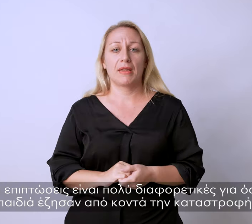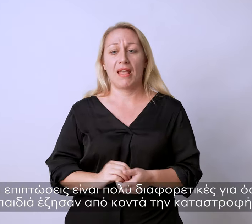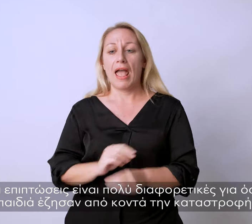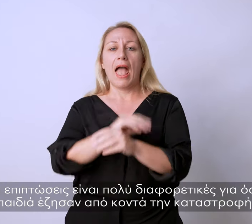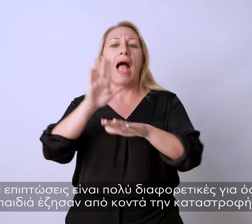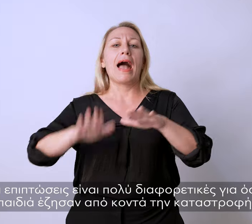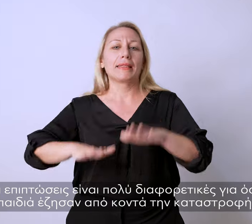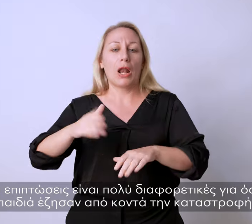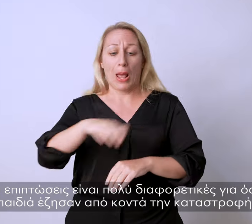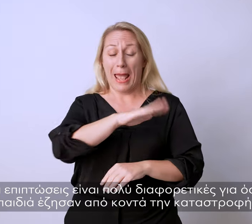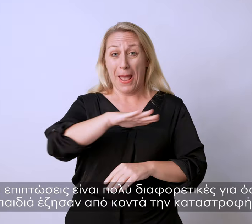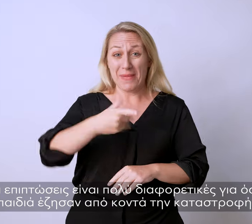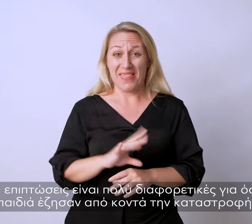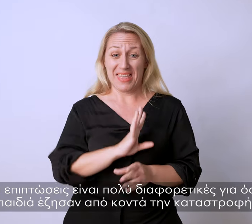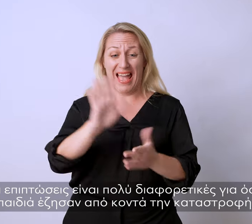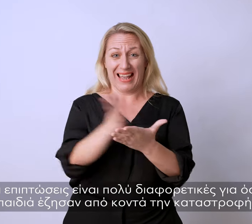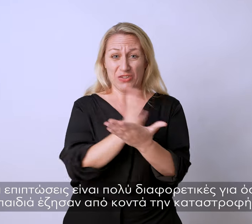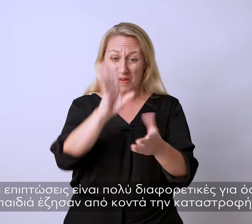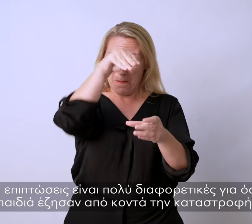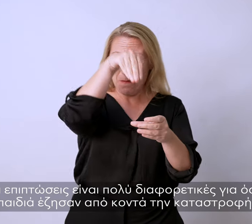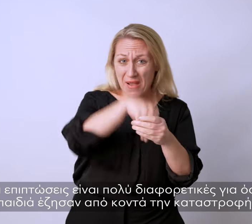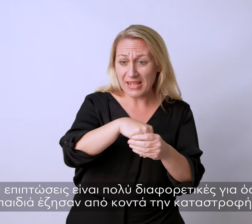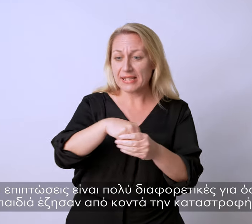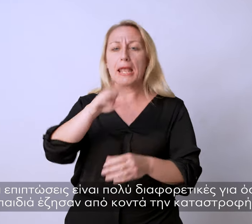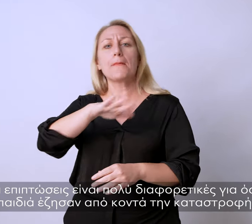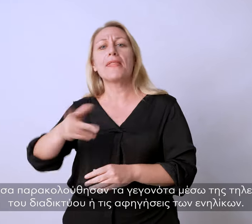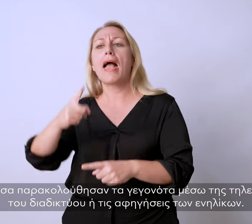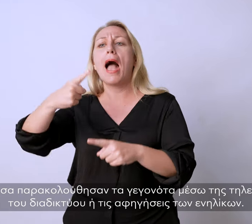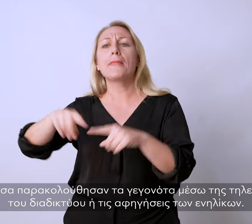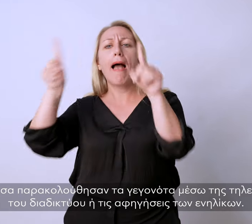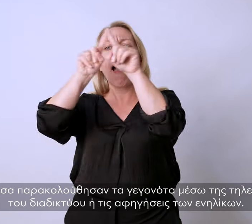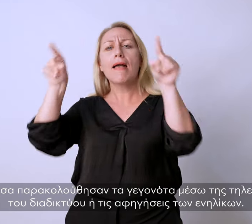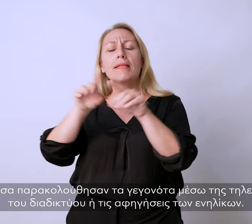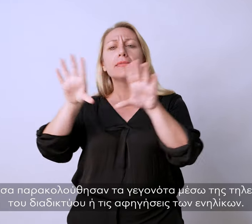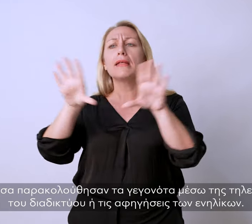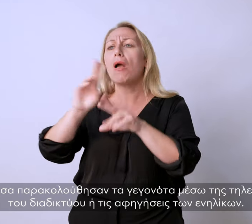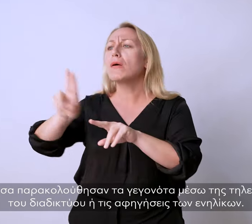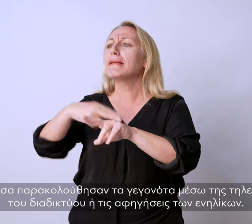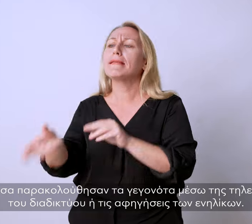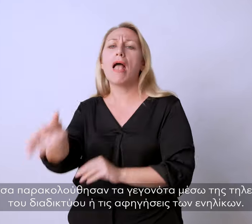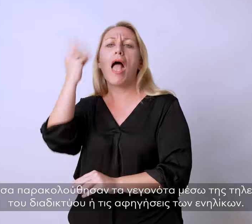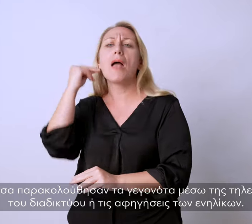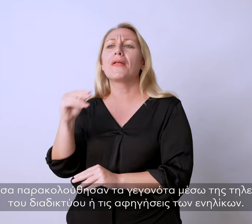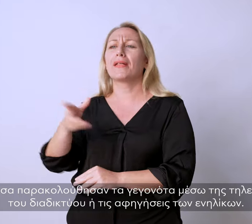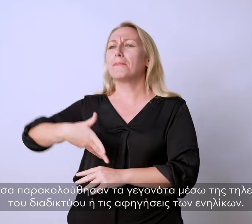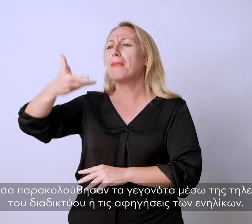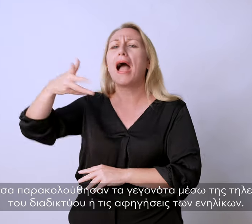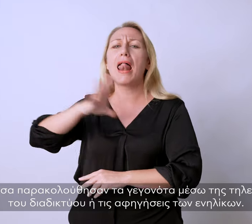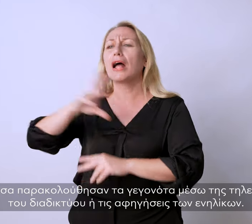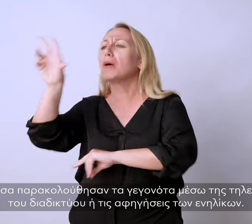Πολύ διαφορετικές για όσα παιδιά έζησαν από κοντά την καταστροφή και για όσα παρακολούθησαν τα γεγονότα μέσω της τηλεόρασης, του διαδικτύου ή